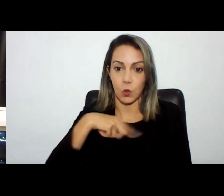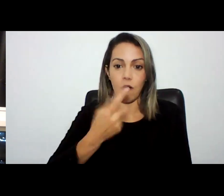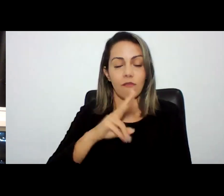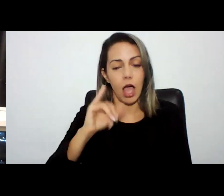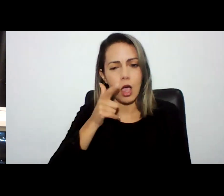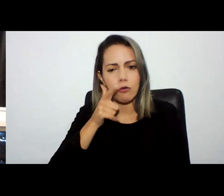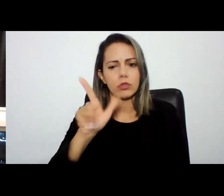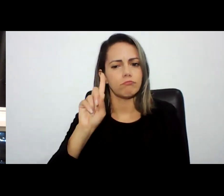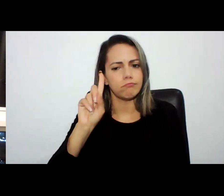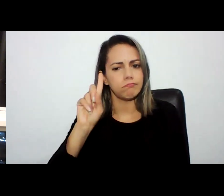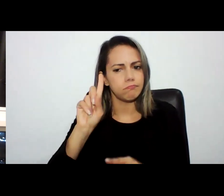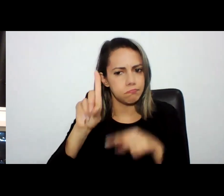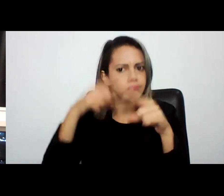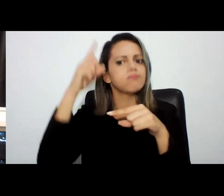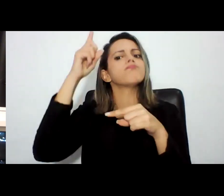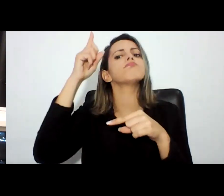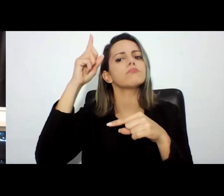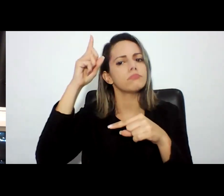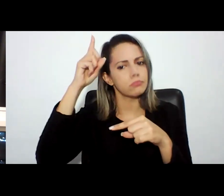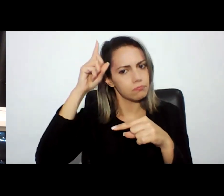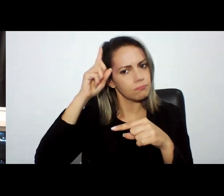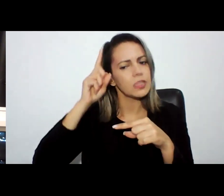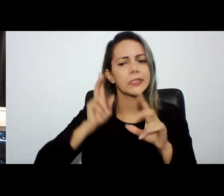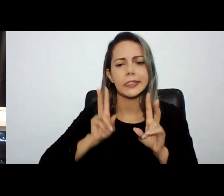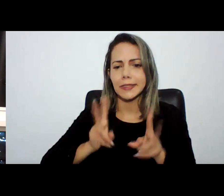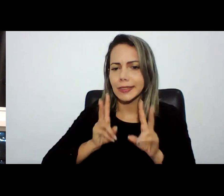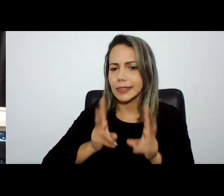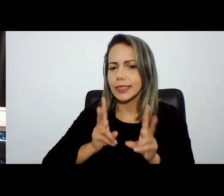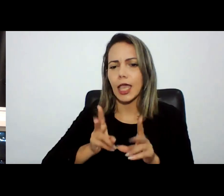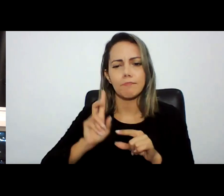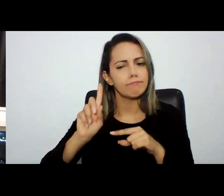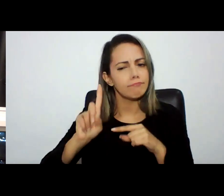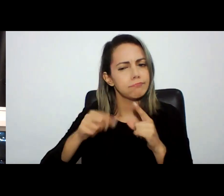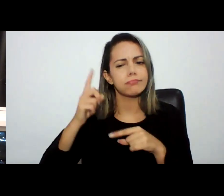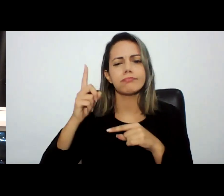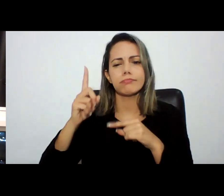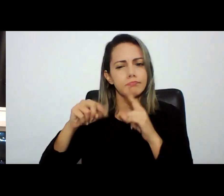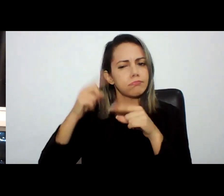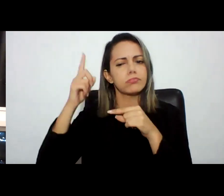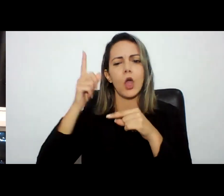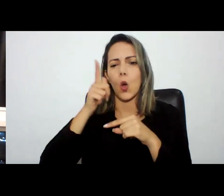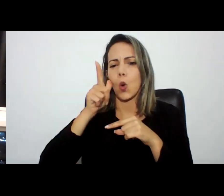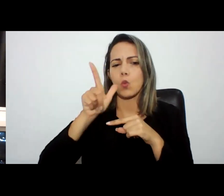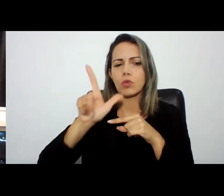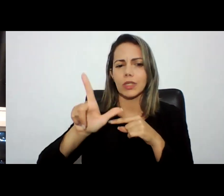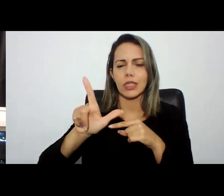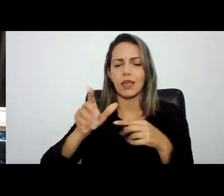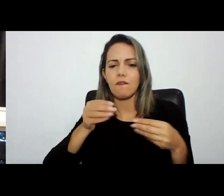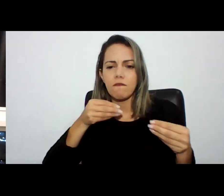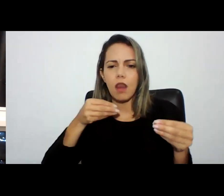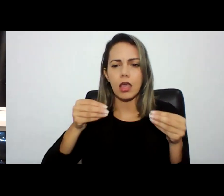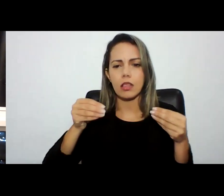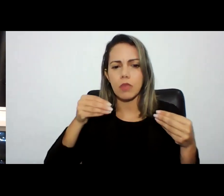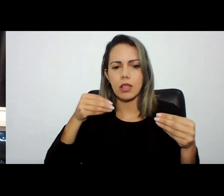irreversível nesse sentido cada vez mais a gente vai encontrar meios de flexibilizar a